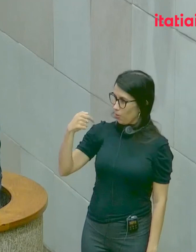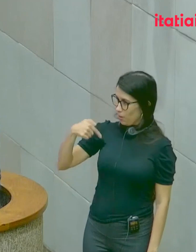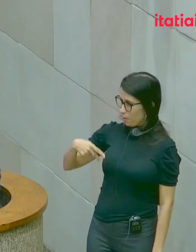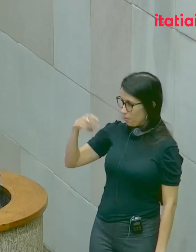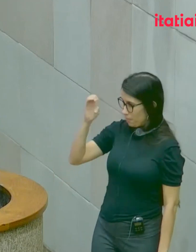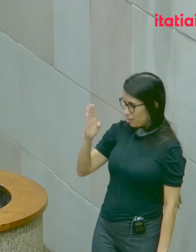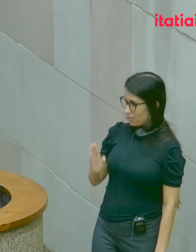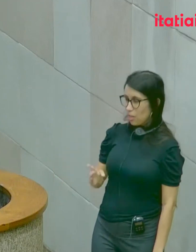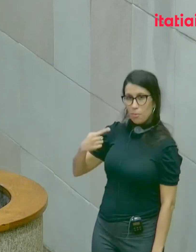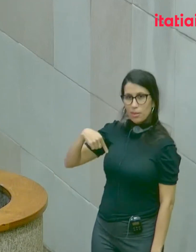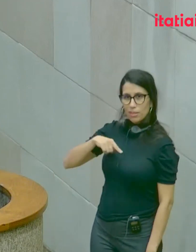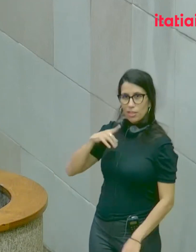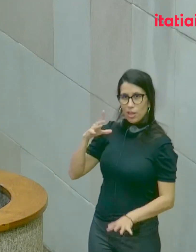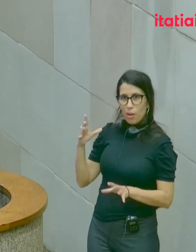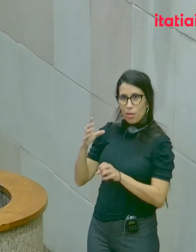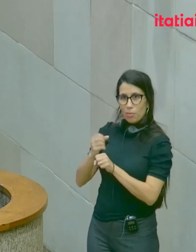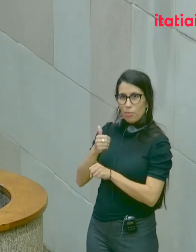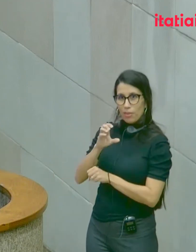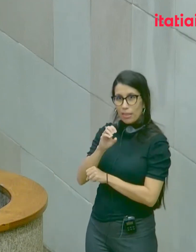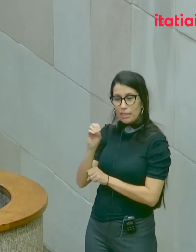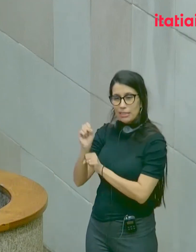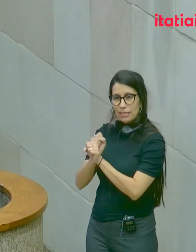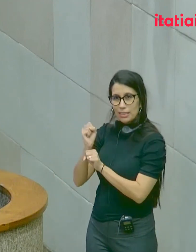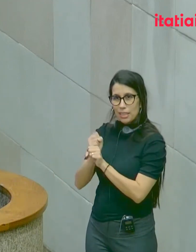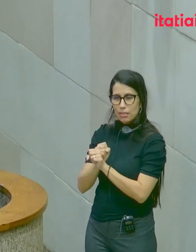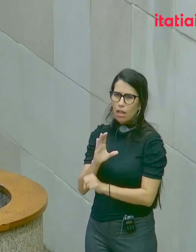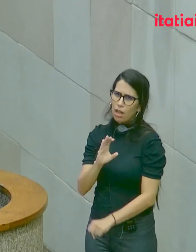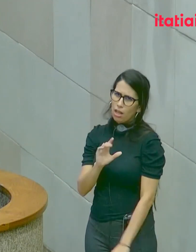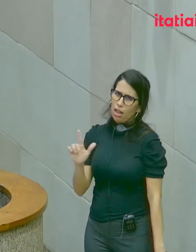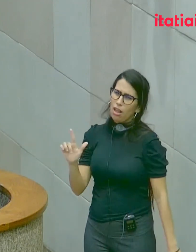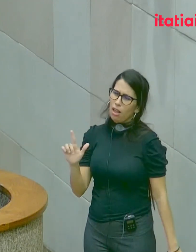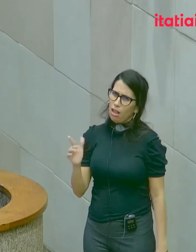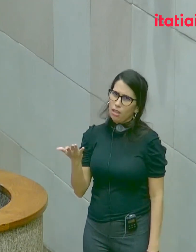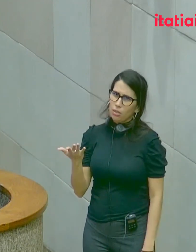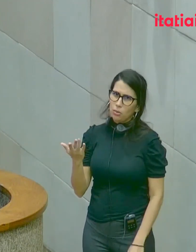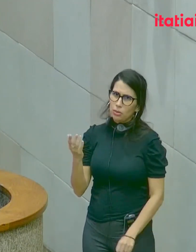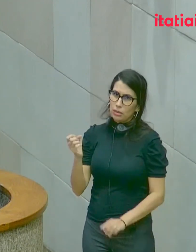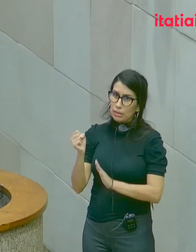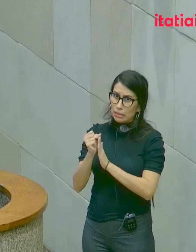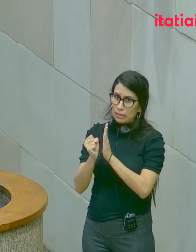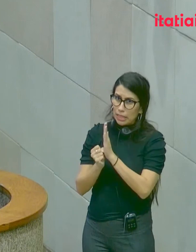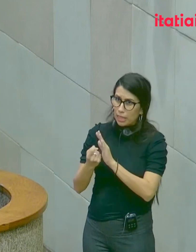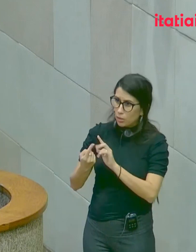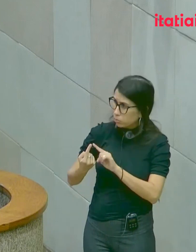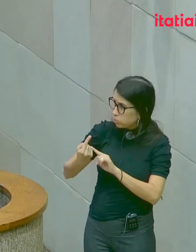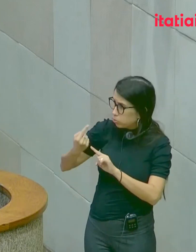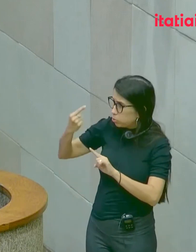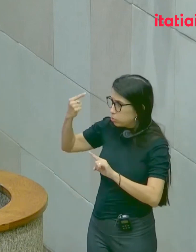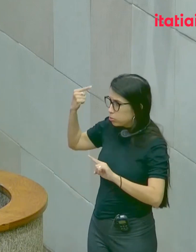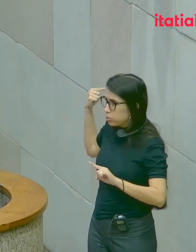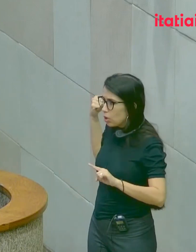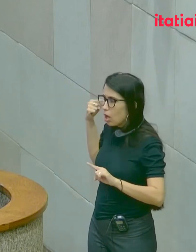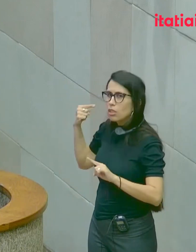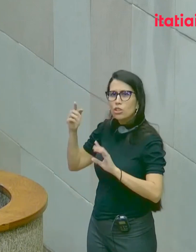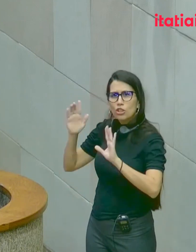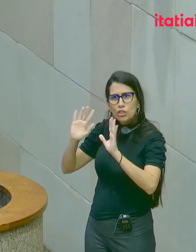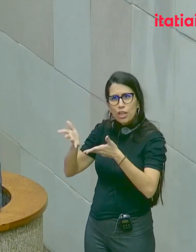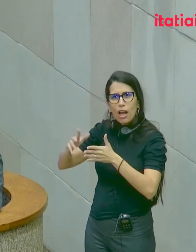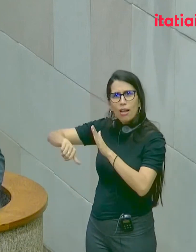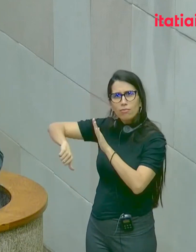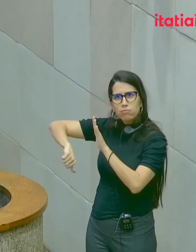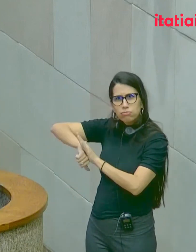1923. Claro que, séculos antes, já existiam crimes transnacionais.